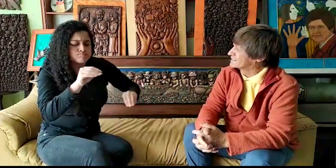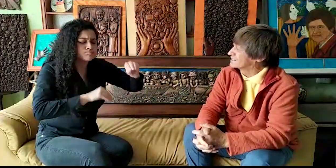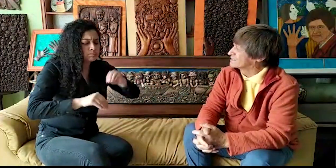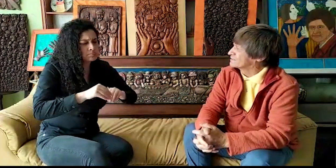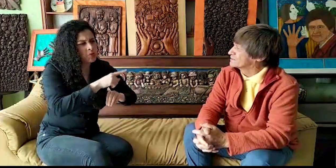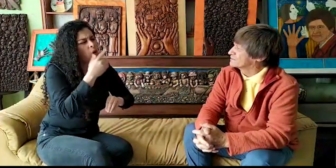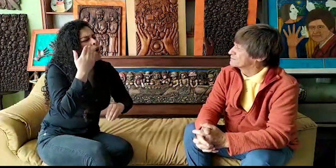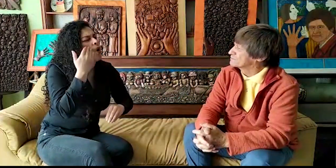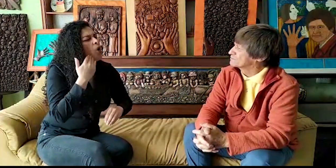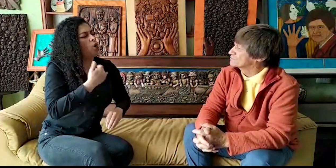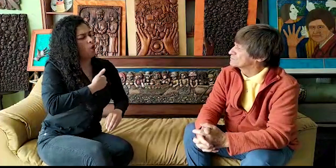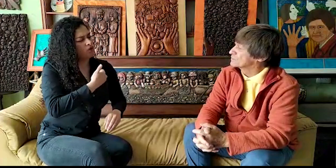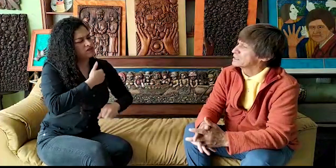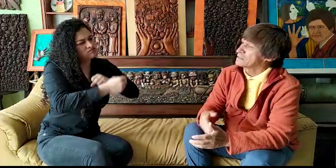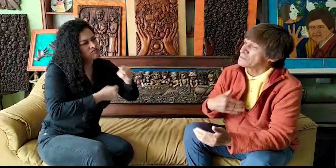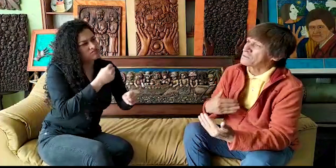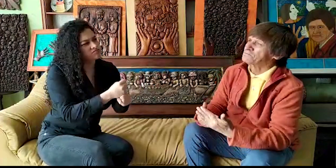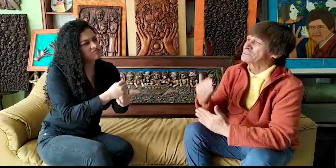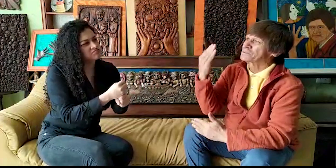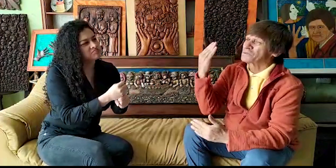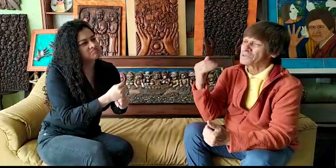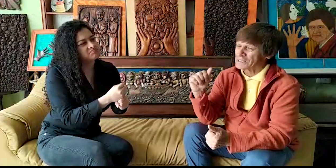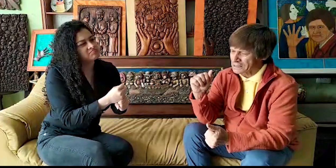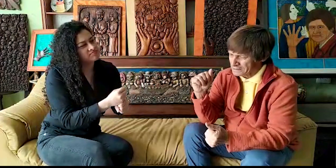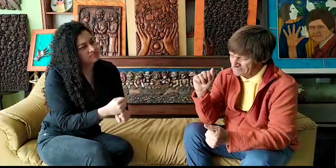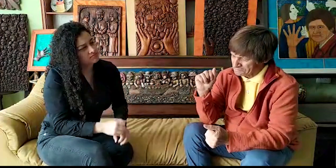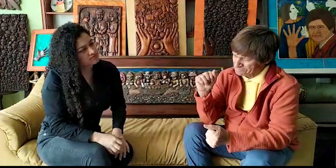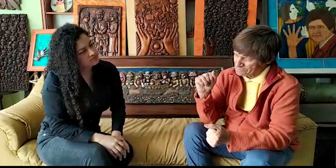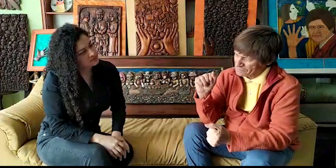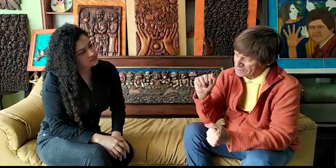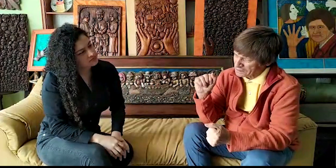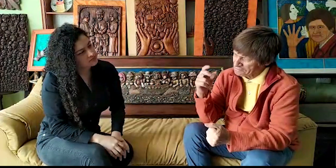diferentes. Paula dice, ¿y cuándo eras joven? ¿Cuándo empezaste?